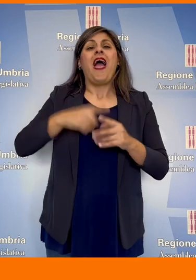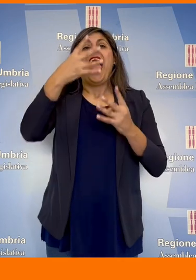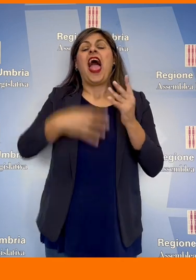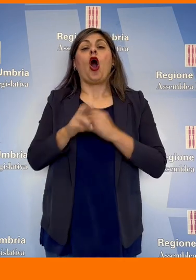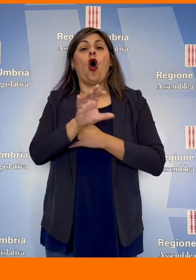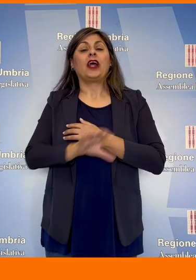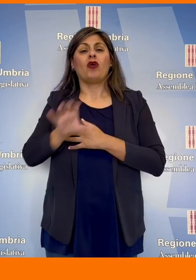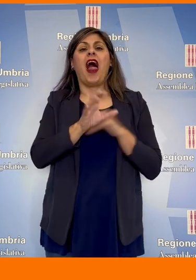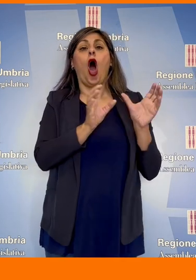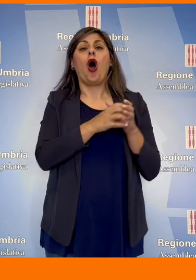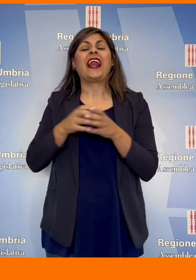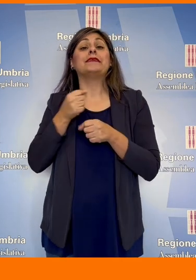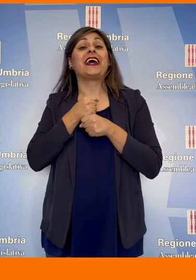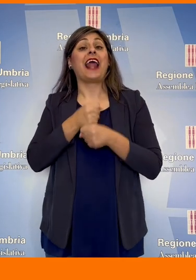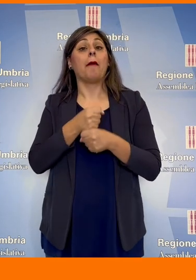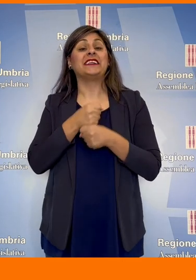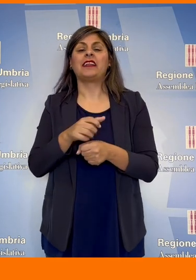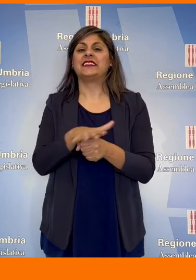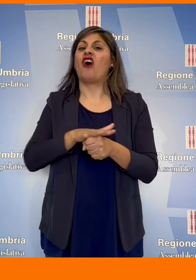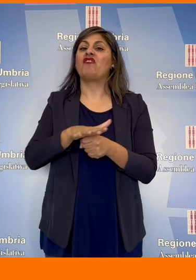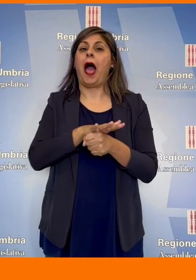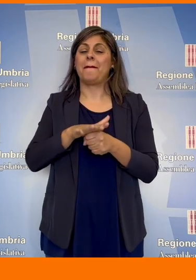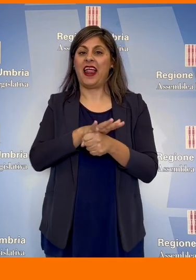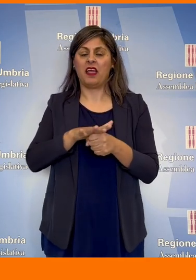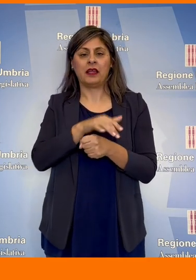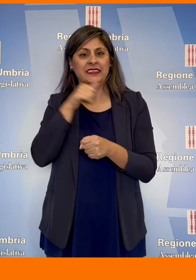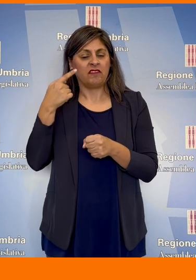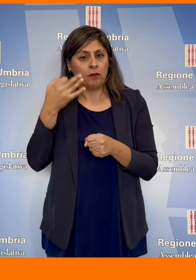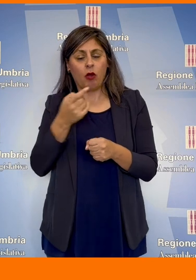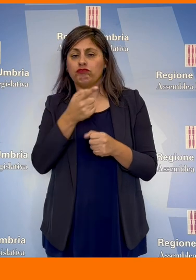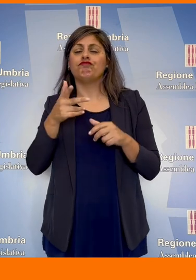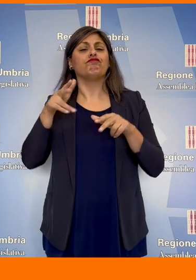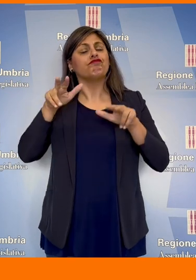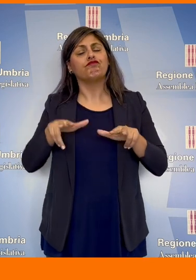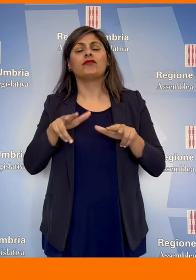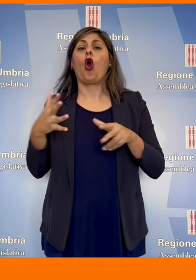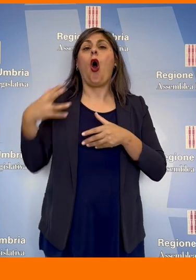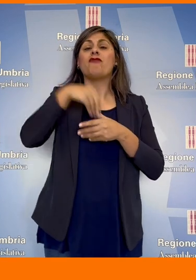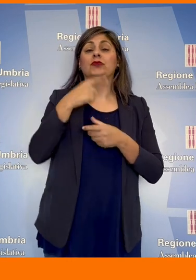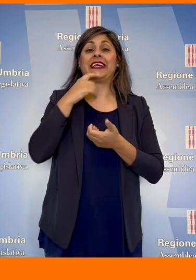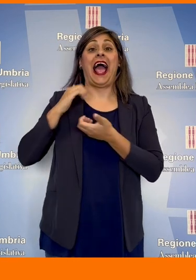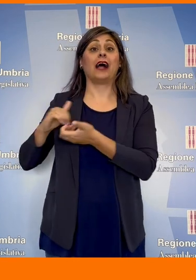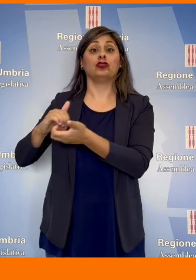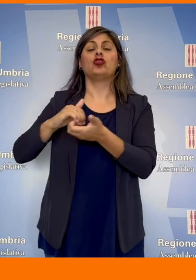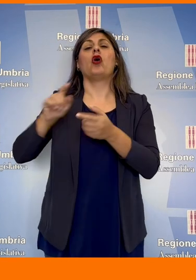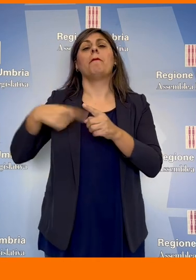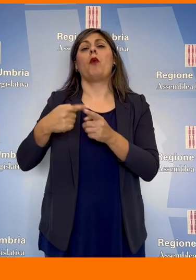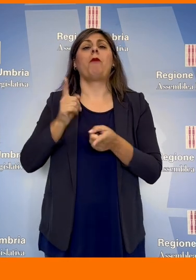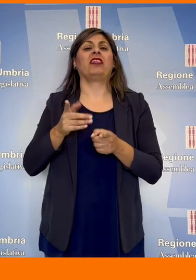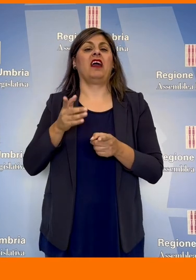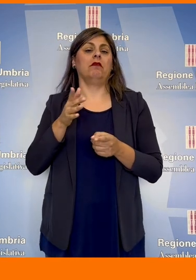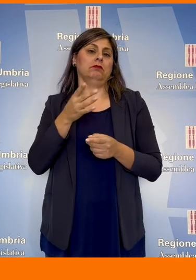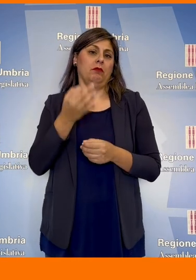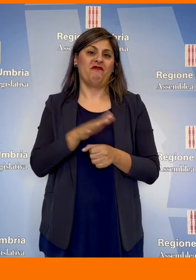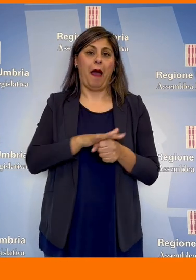'elenco regionale degli organismi di rappresentanza delle famiglie per garantire un effettivo coinvolgimento delle associazioni nelle politiche familiari.